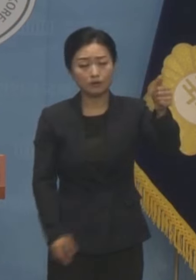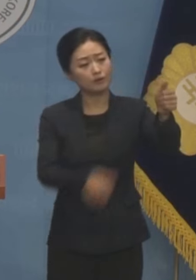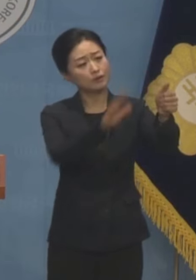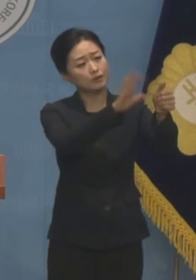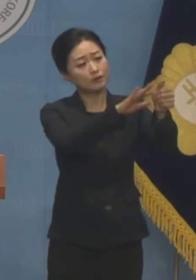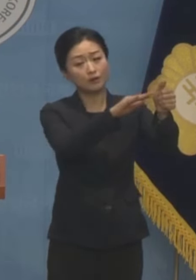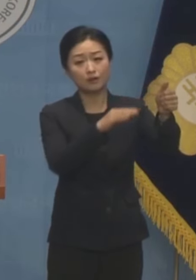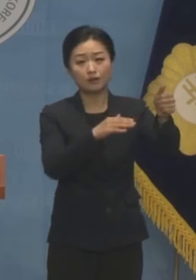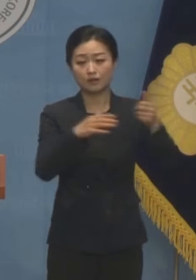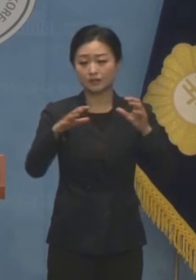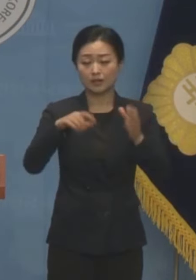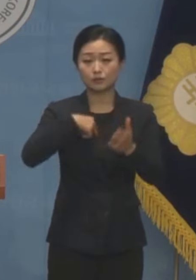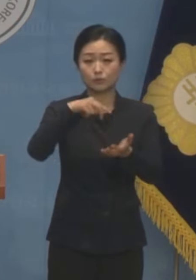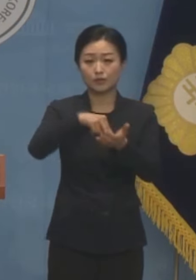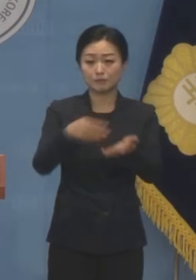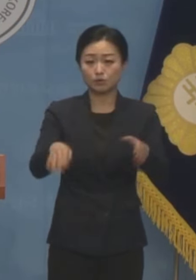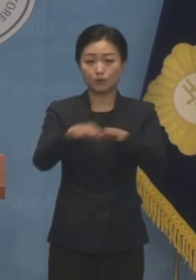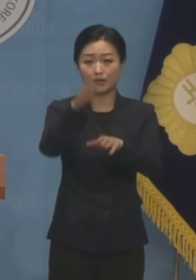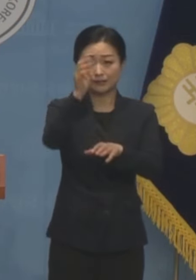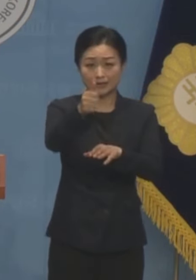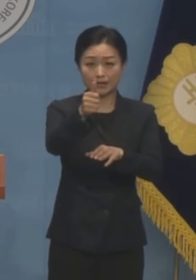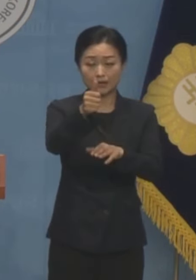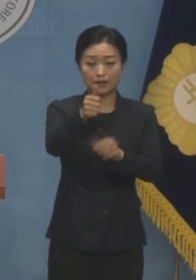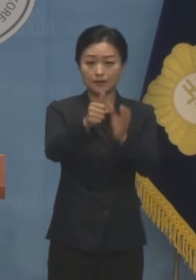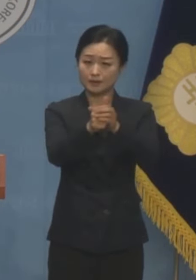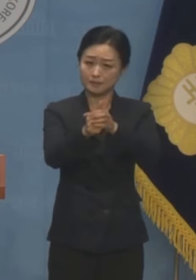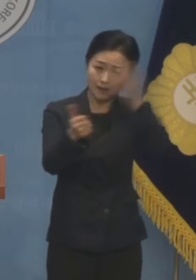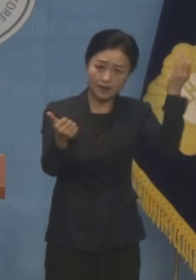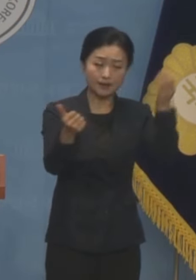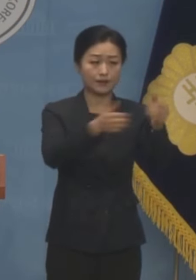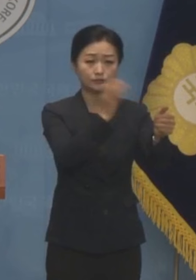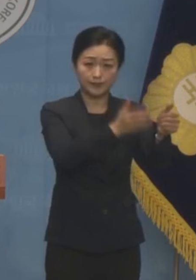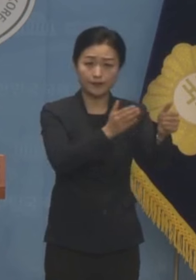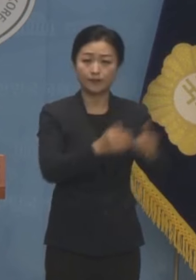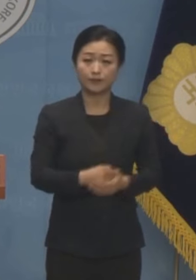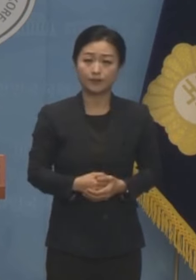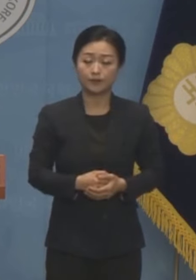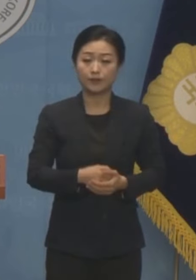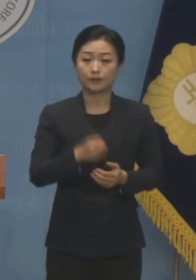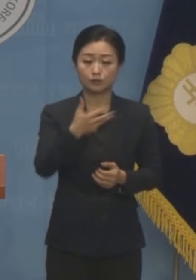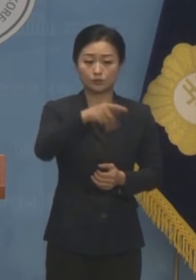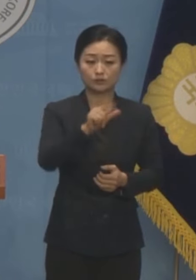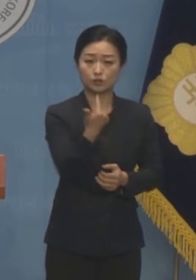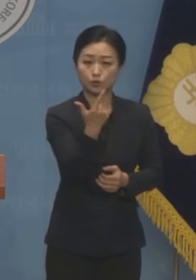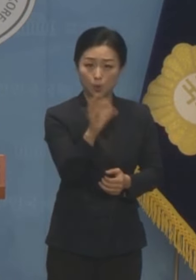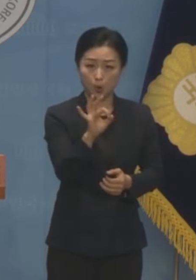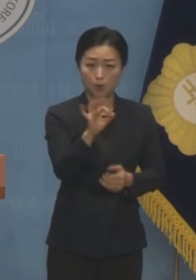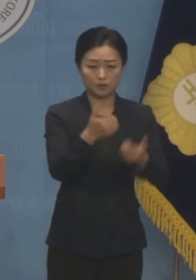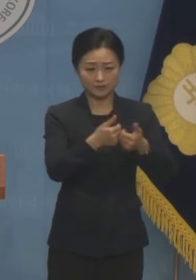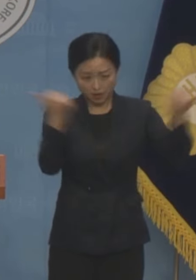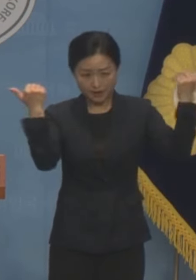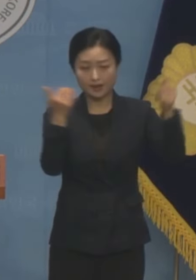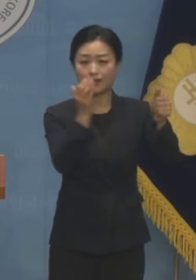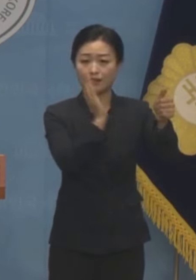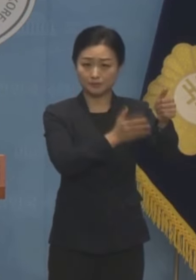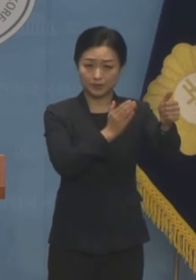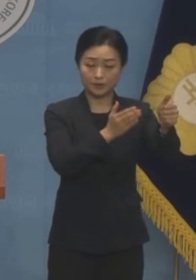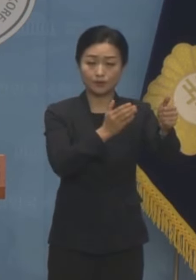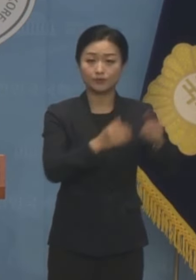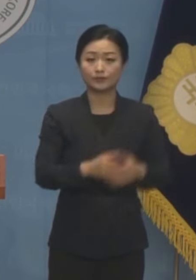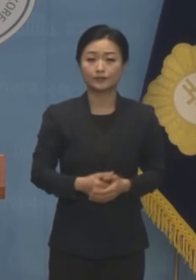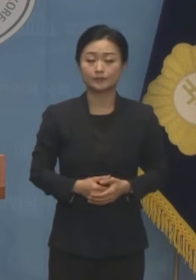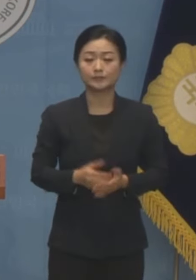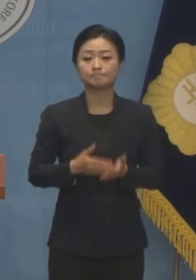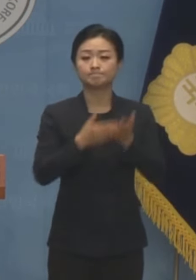독립기념관장 임명을 즉각 철회하고 천공과의 결별을 선언할 것을